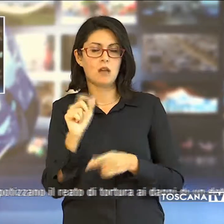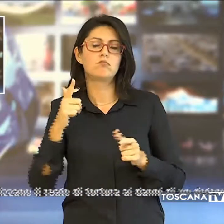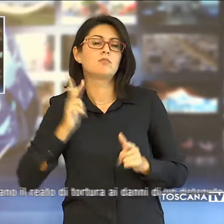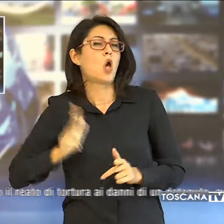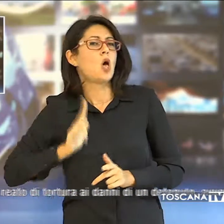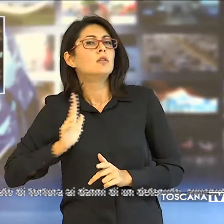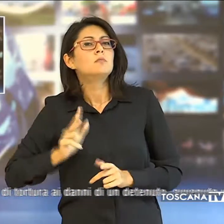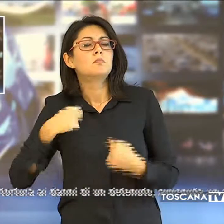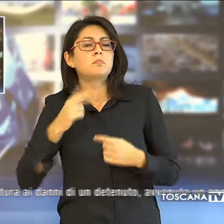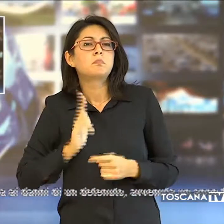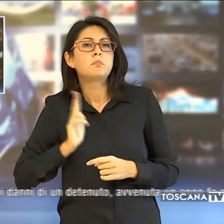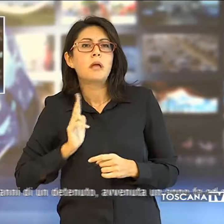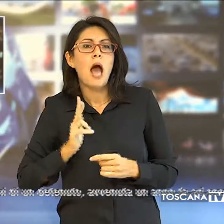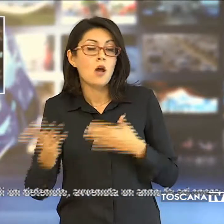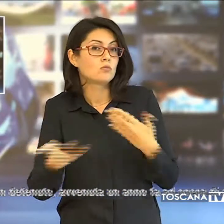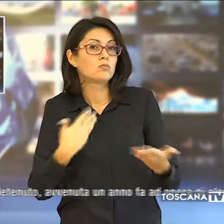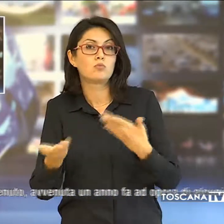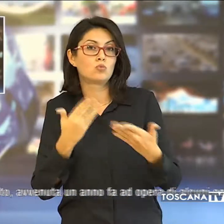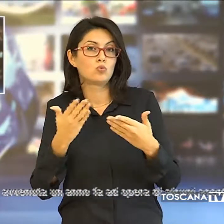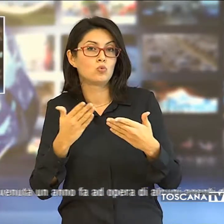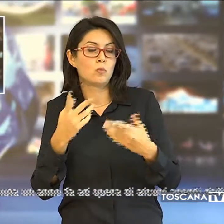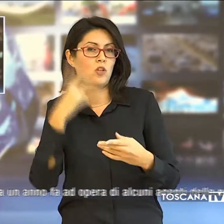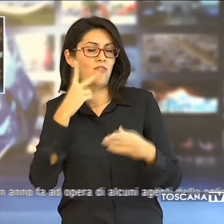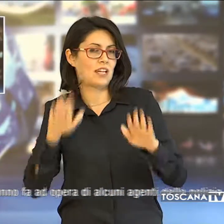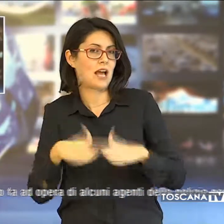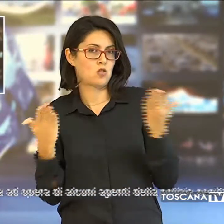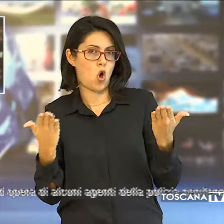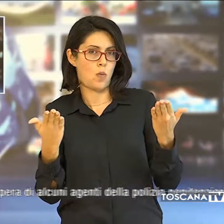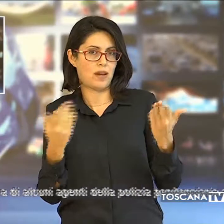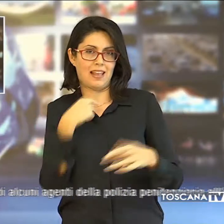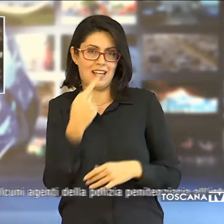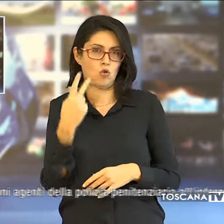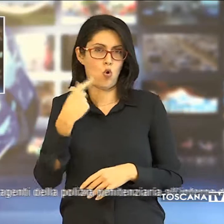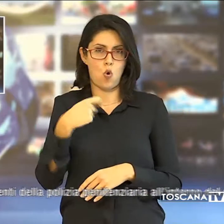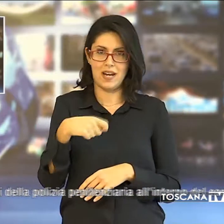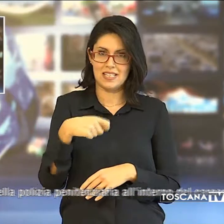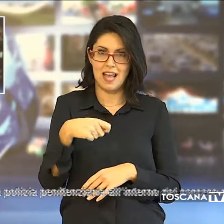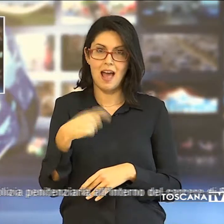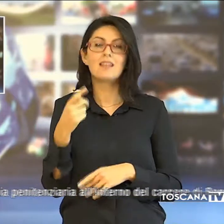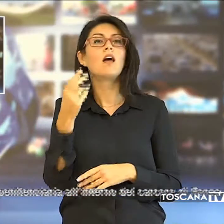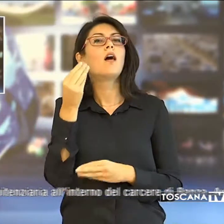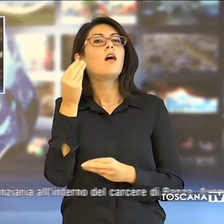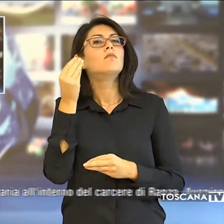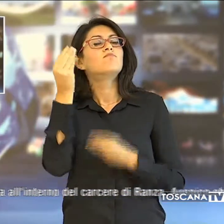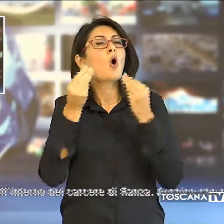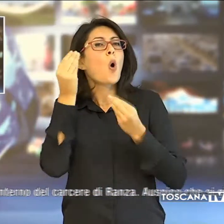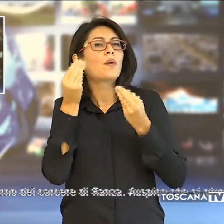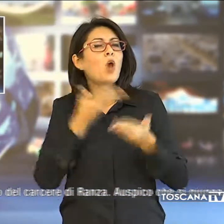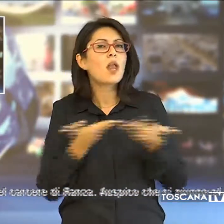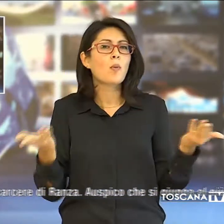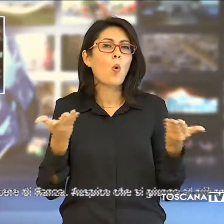ancora Rossi, che si giunga al più presto all'accertamento della verità. L'opinione pubblica è sensibile a queste